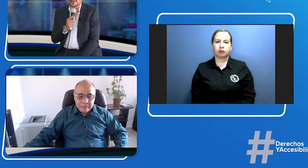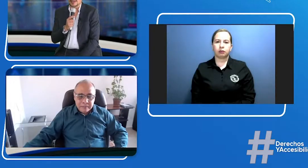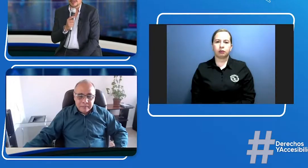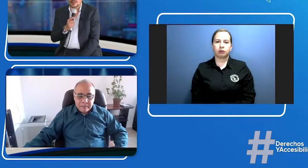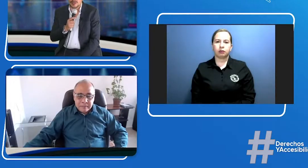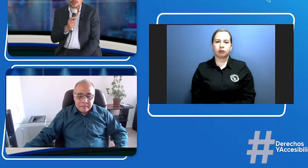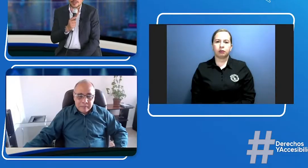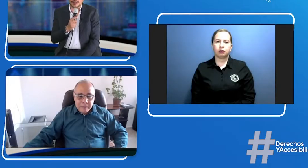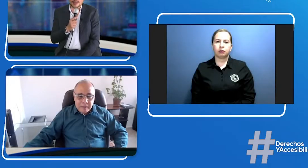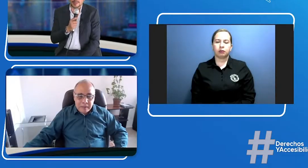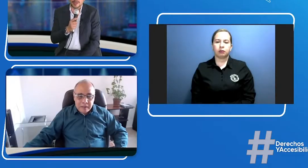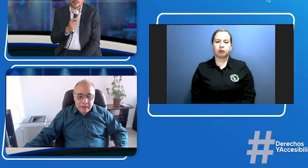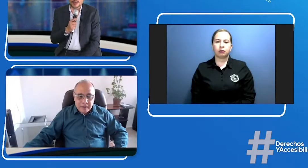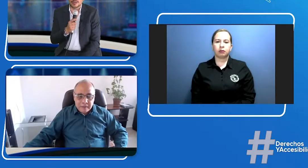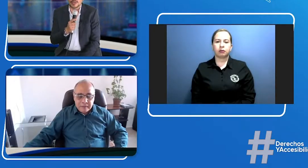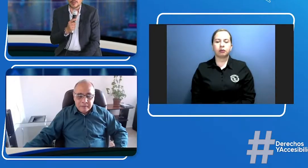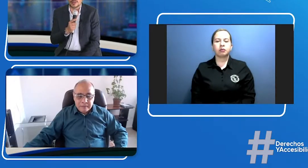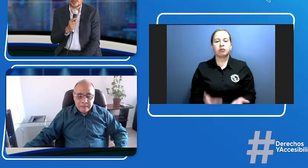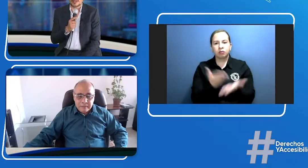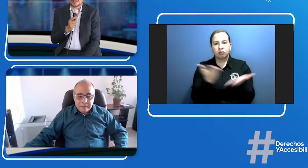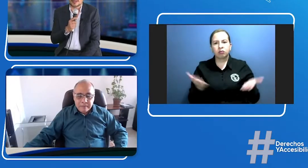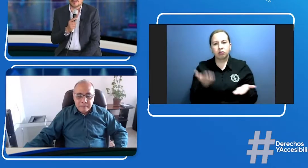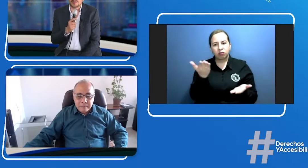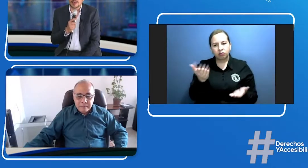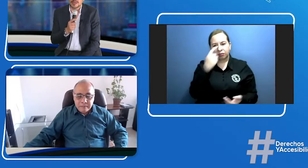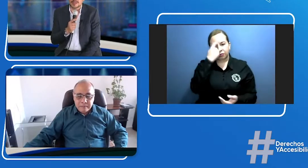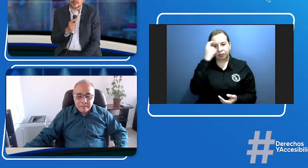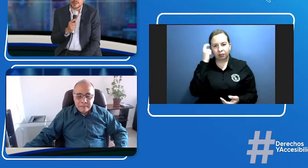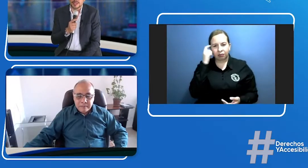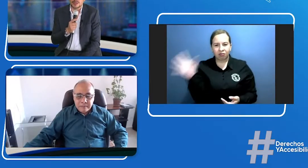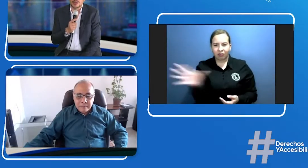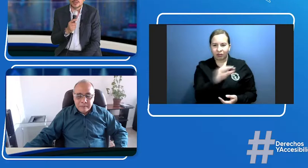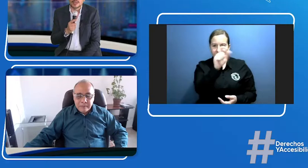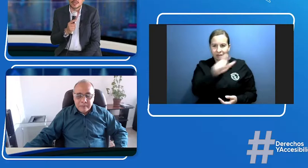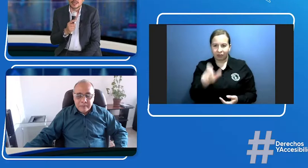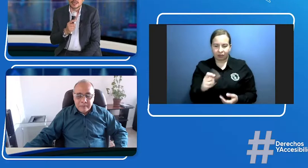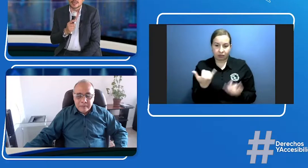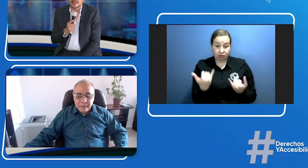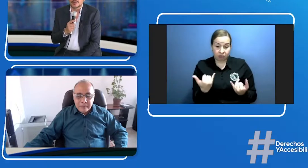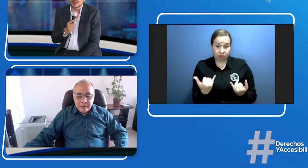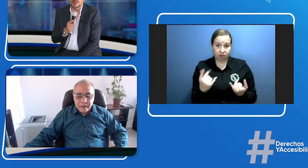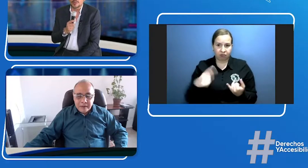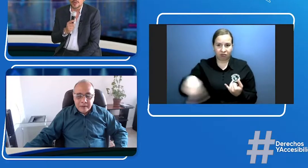Un saludo a ti y a Paula, a todas las personas que en este momento están viendo el programa.